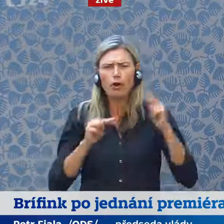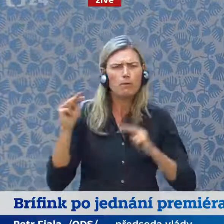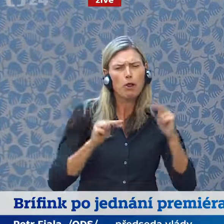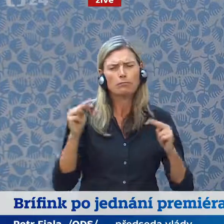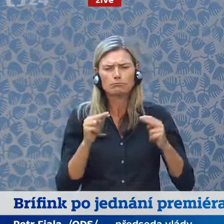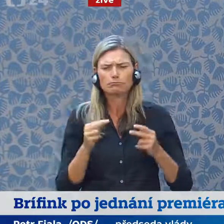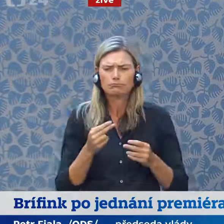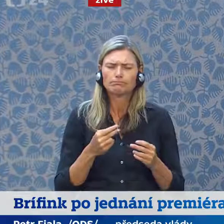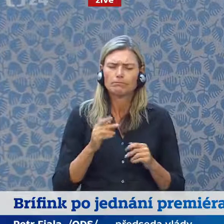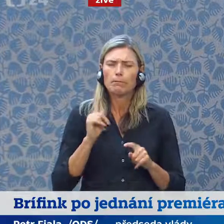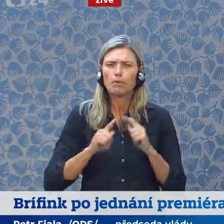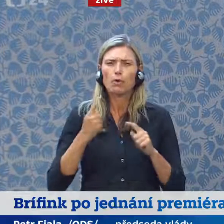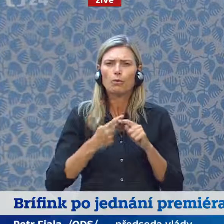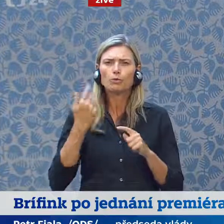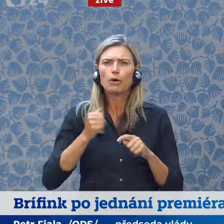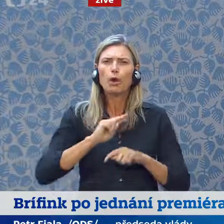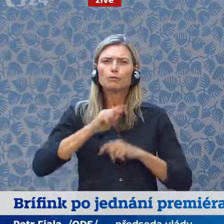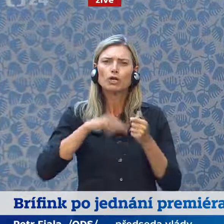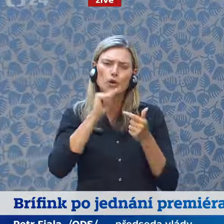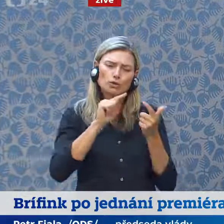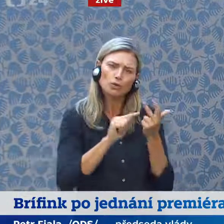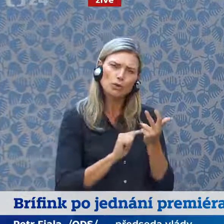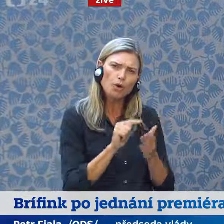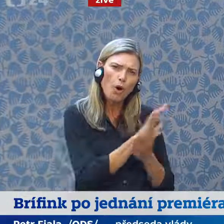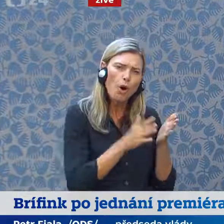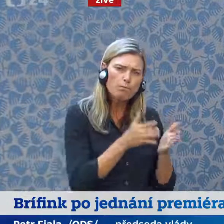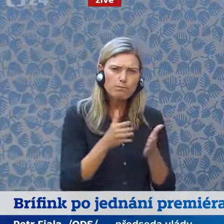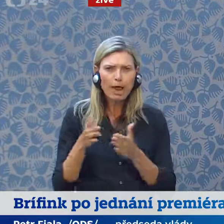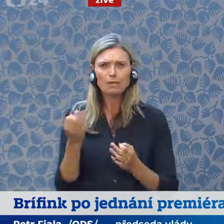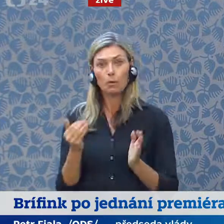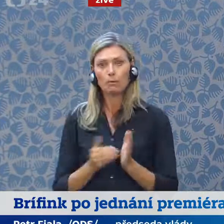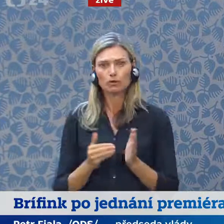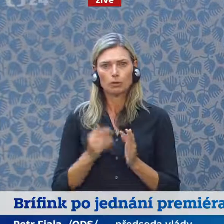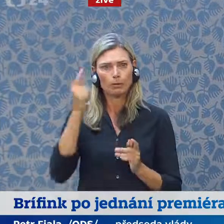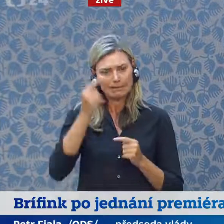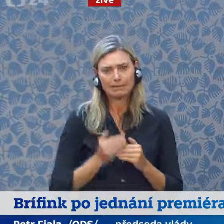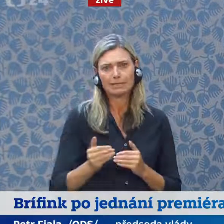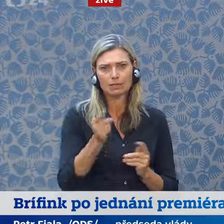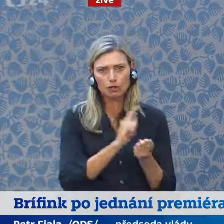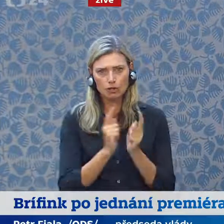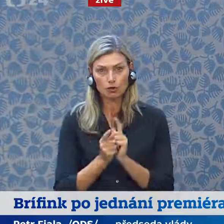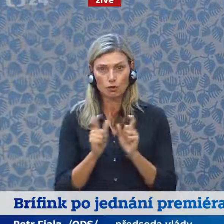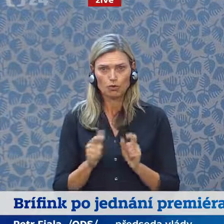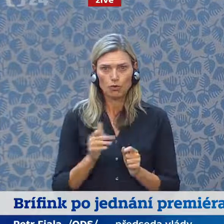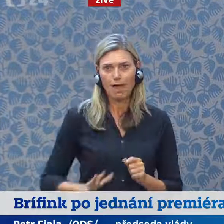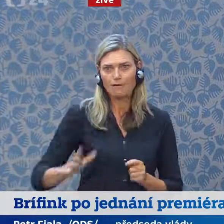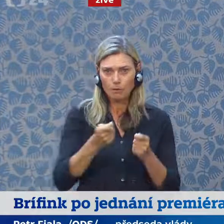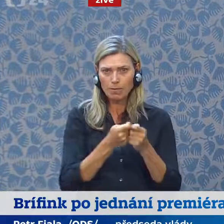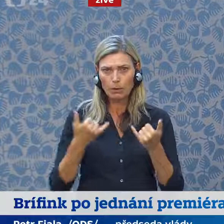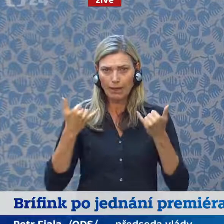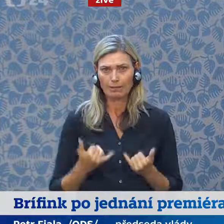se bavili jak o prioritách českého předsednictví, tak o těch výzvách, kterým teď Evropská unie